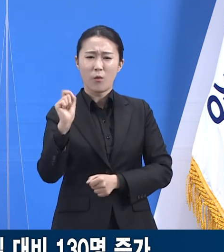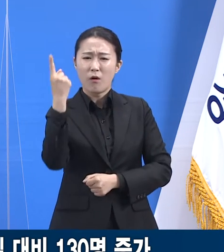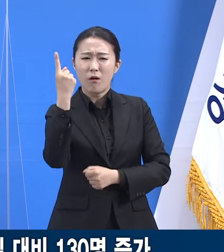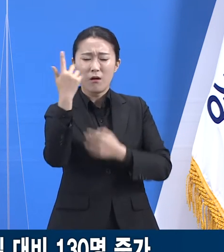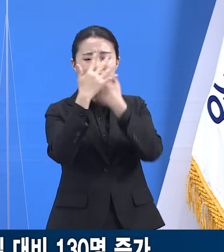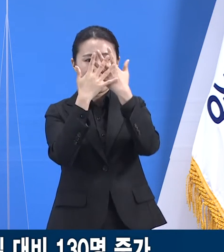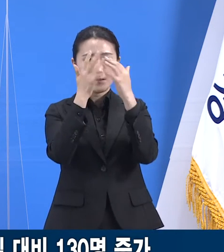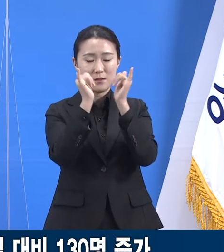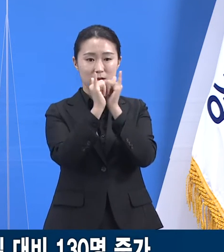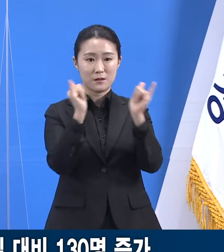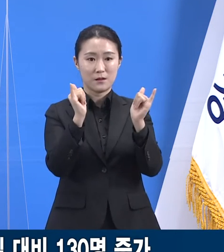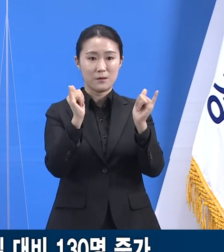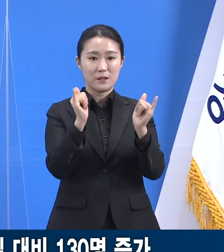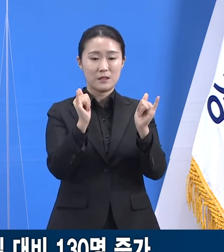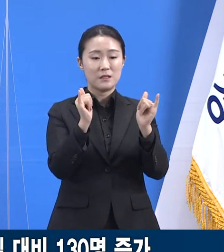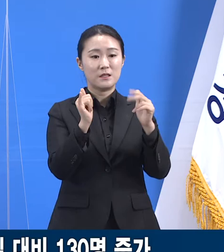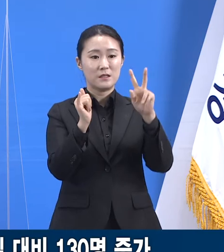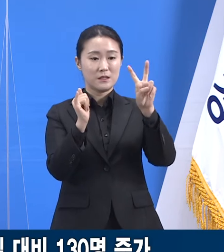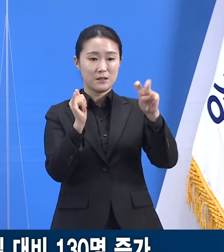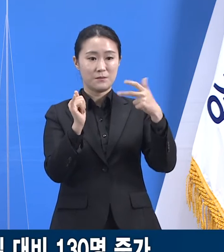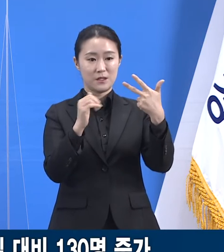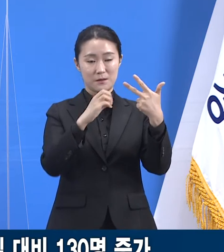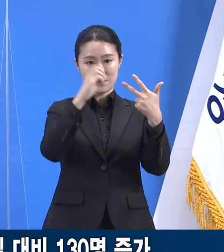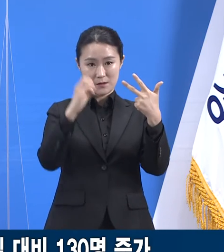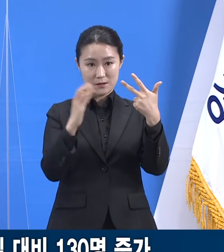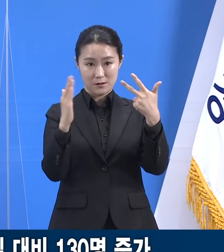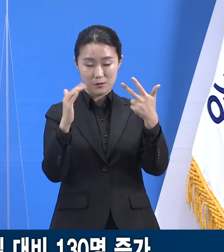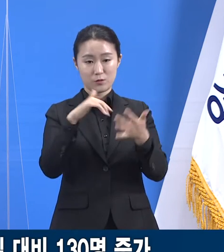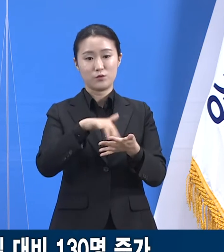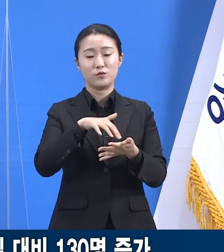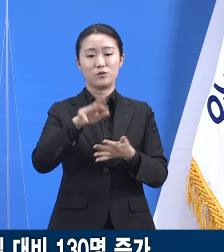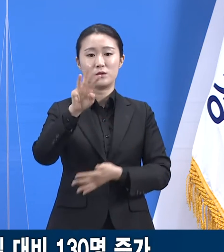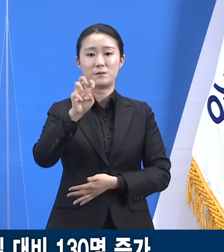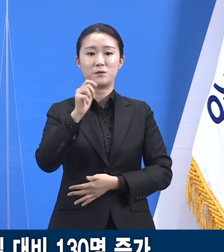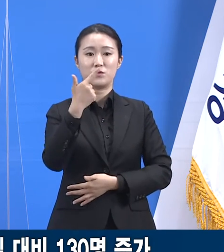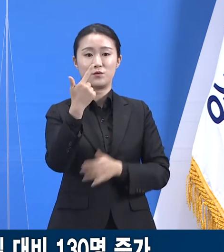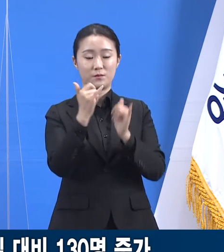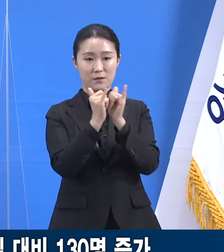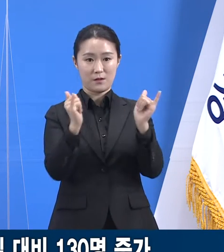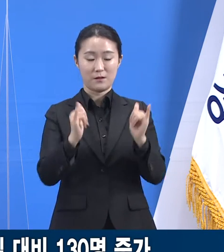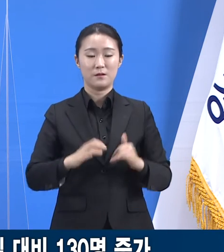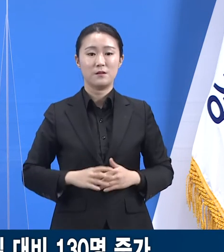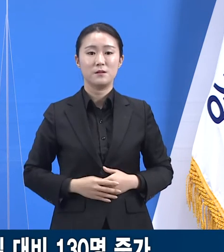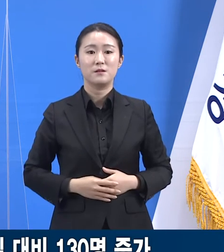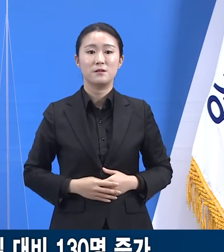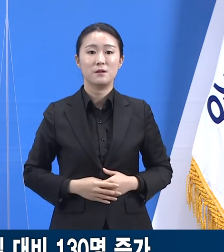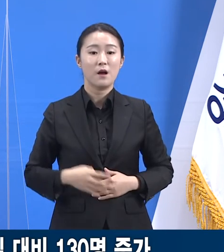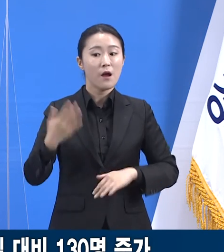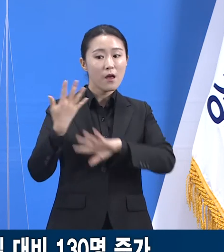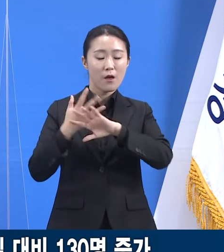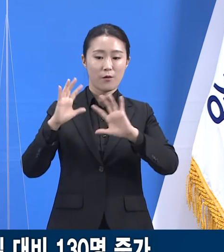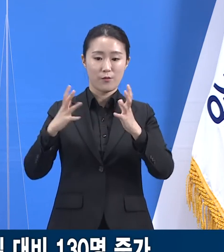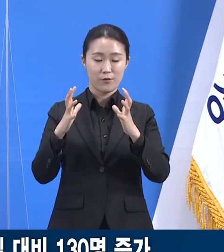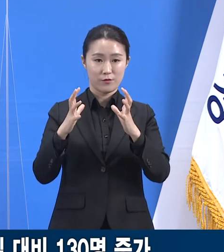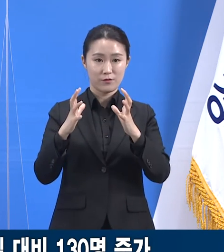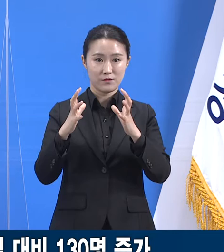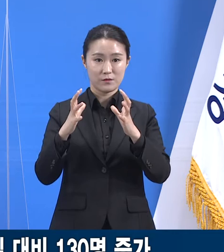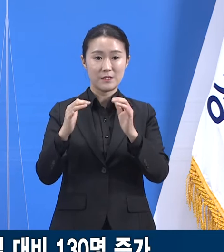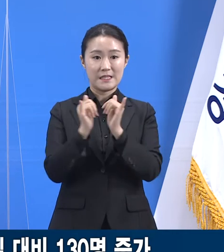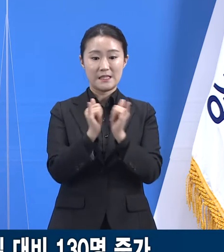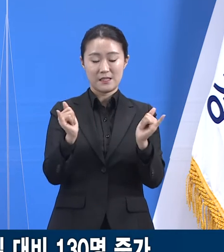27.7%인 36명입니다. 외국인 확진자는 6.2%인